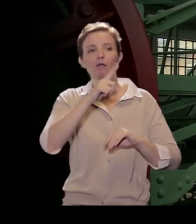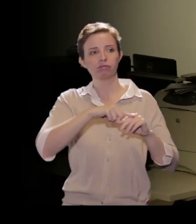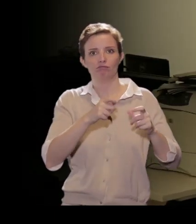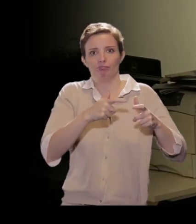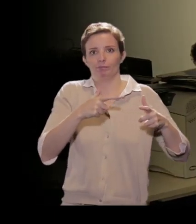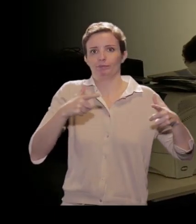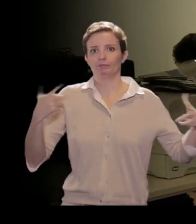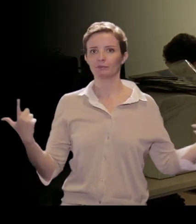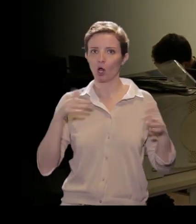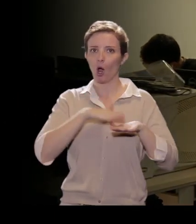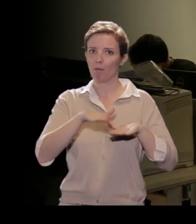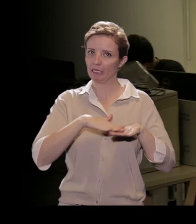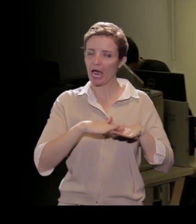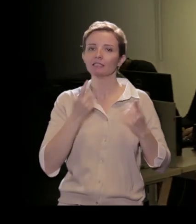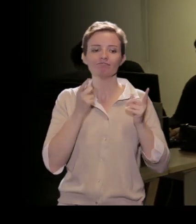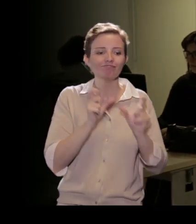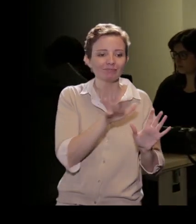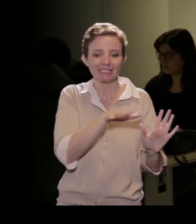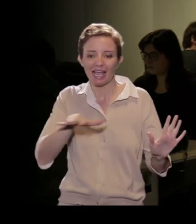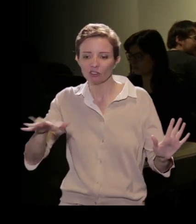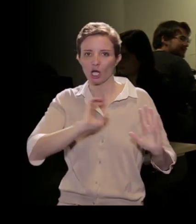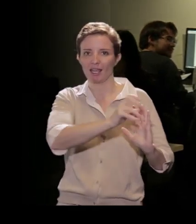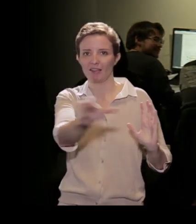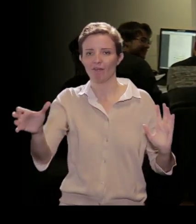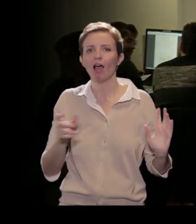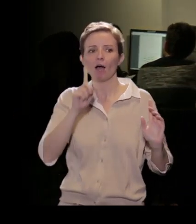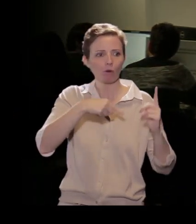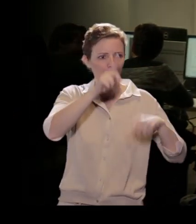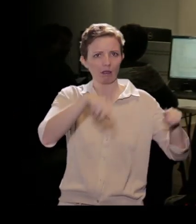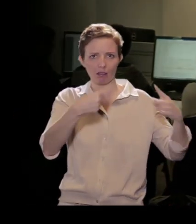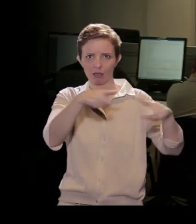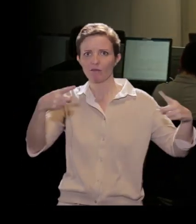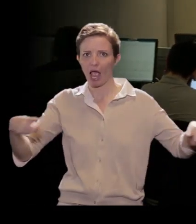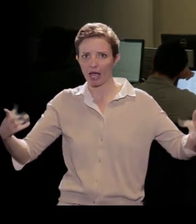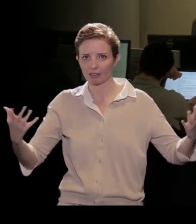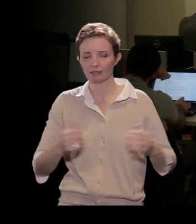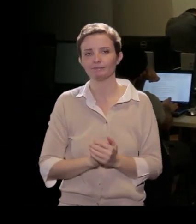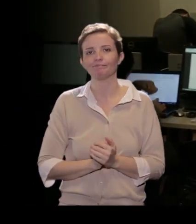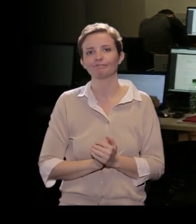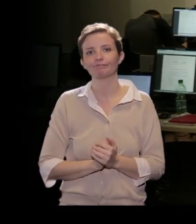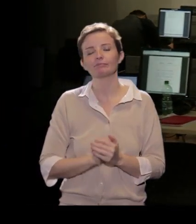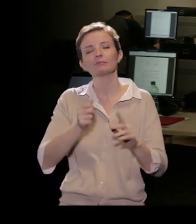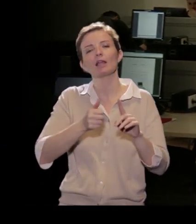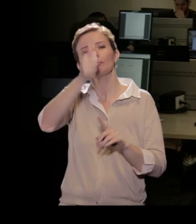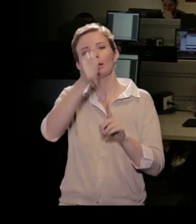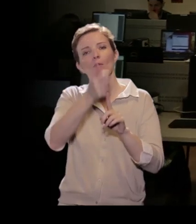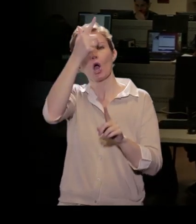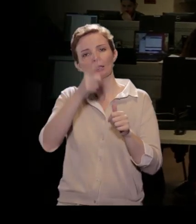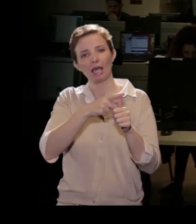tanti settori, effettivamente anche diversi l'uno rispetto all'altro. La prima caratteristica più importante di tutte è che l